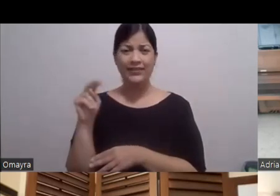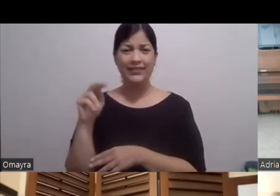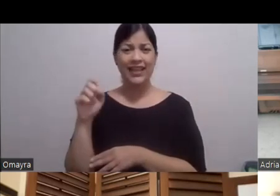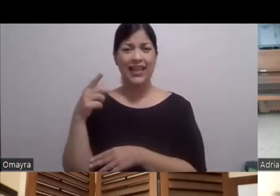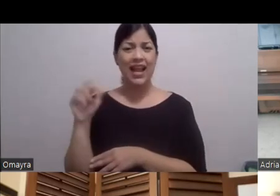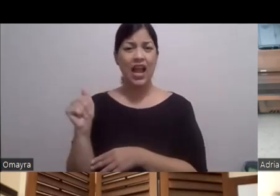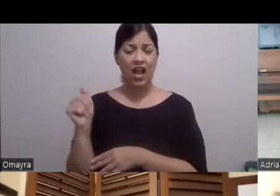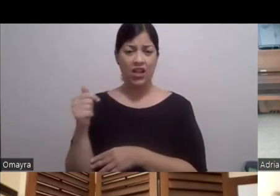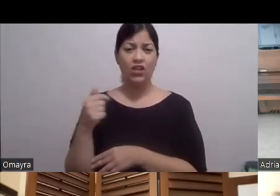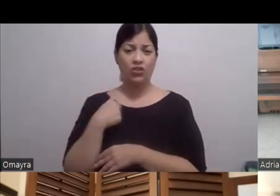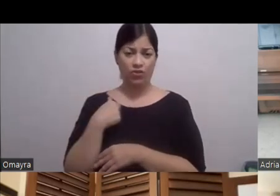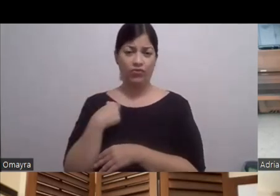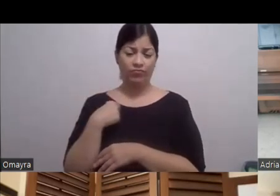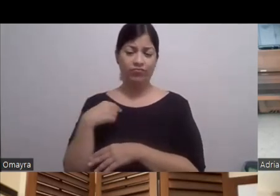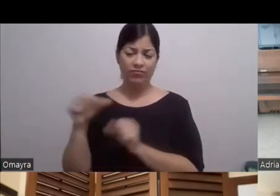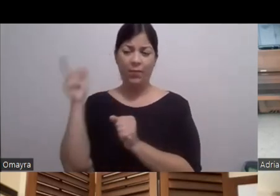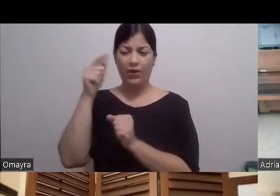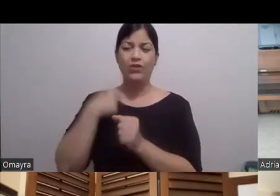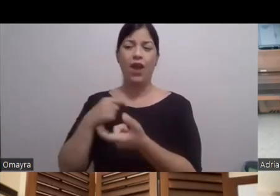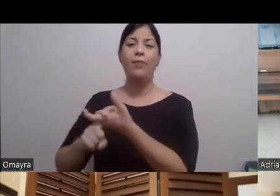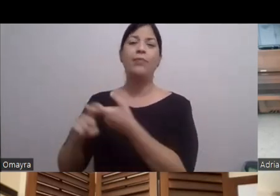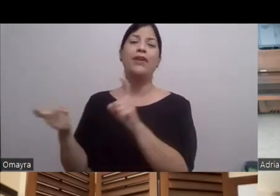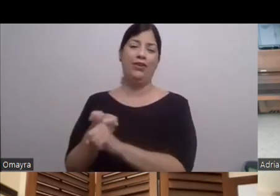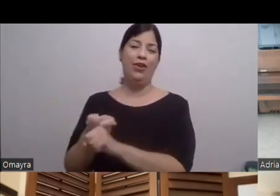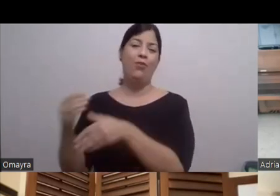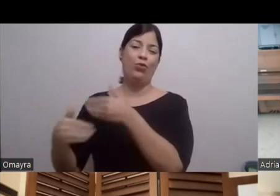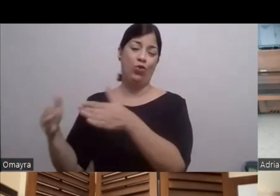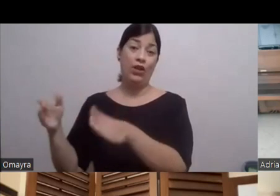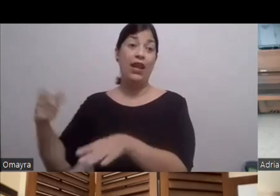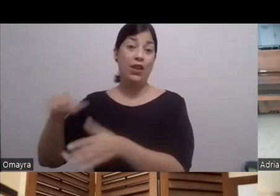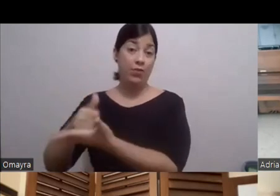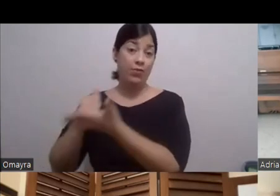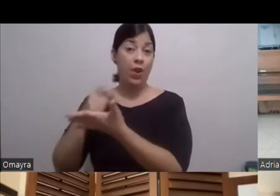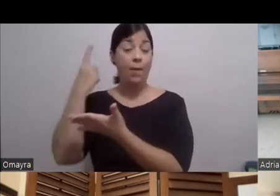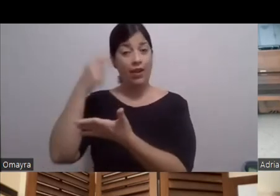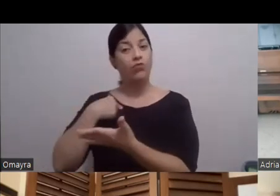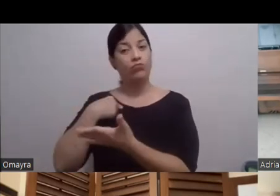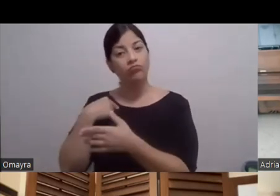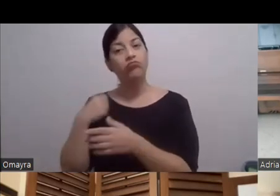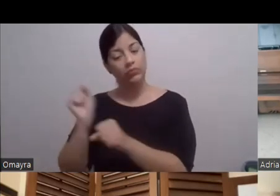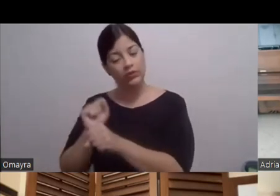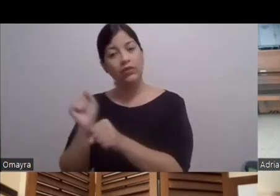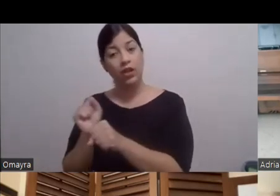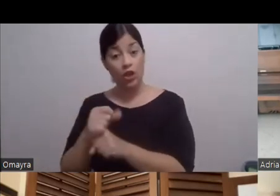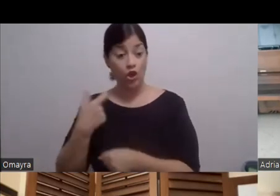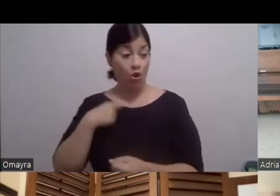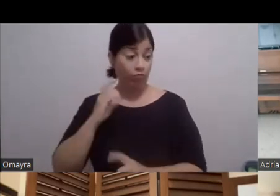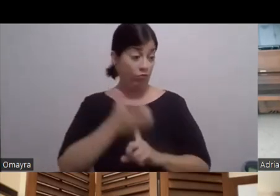los productores Y ellos me echaron la mano Para sacar el permiso De trabajo Y me dijo Te vamos a escribir Un personaje De dos capítulos Para darte el permiso De trabajo